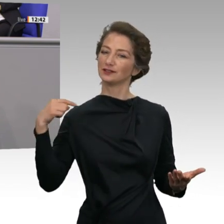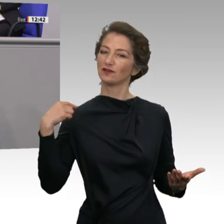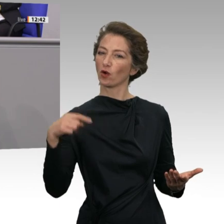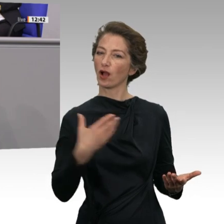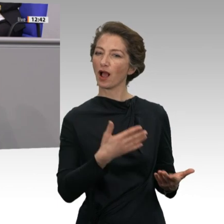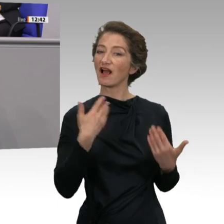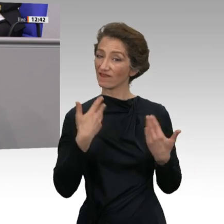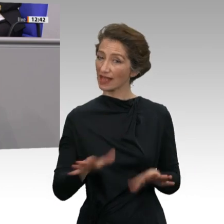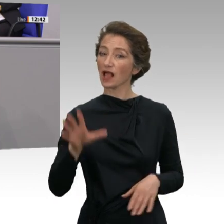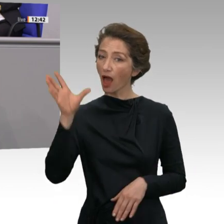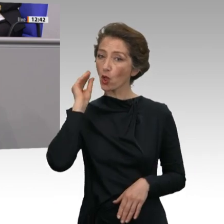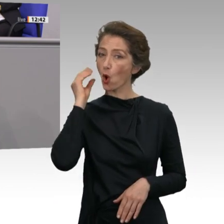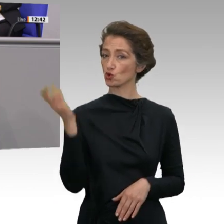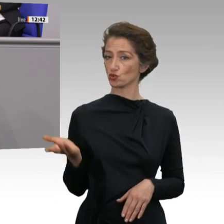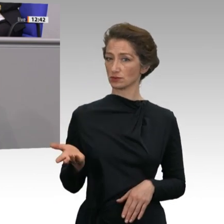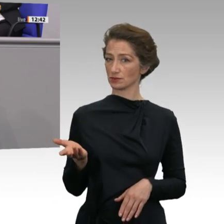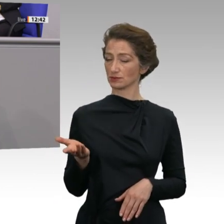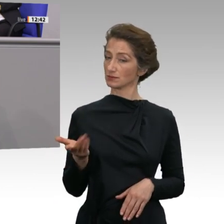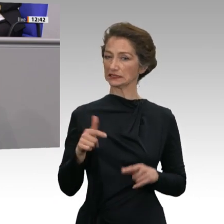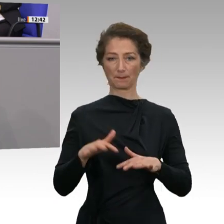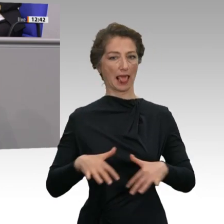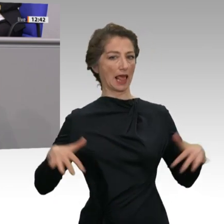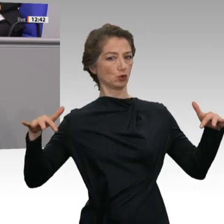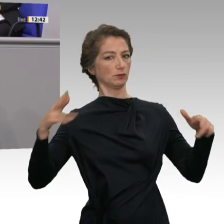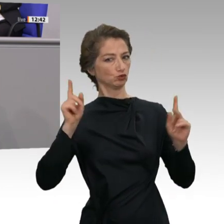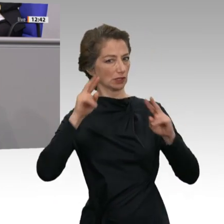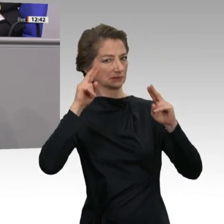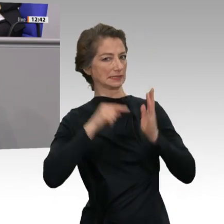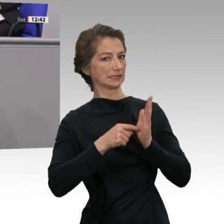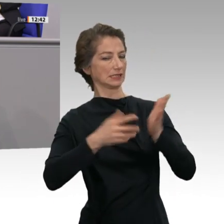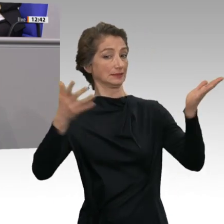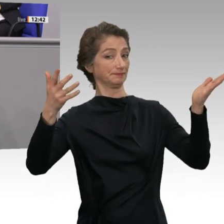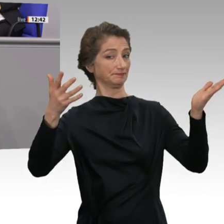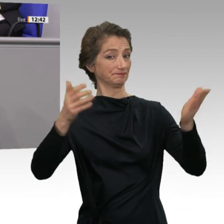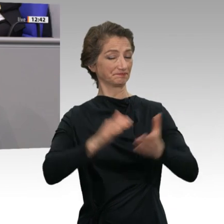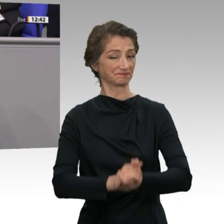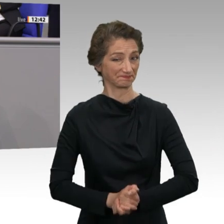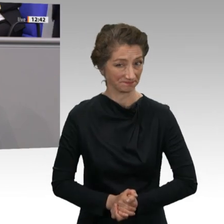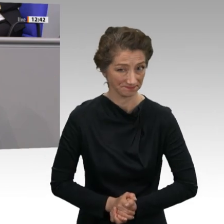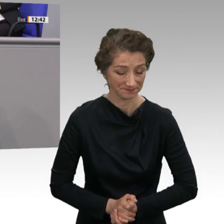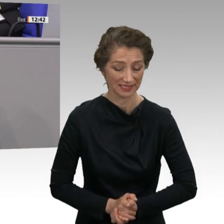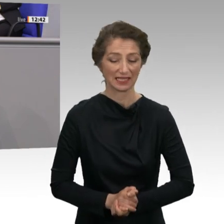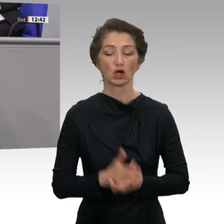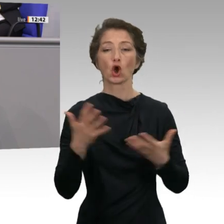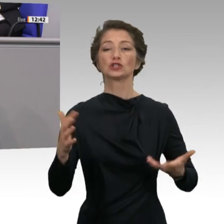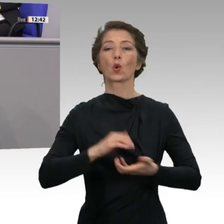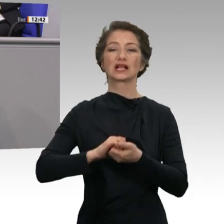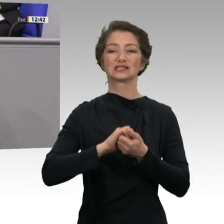weit würdigen. Seit über einem Jahr verrennt die Koalition sich jetzt in der Sackgasse eines schlechten Modells für eine eigentlich